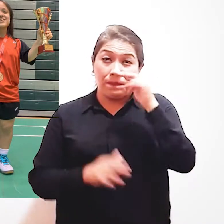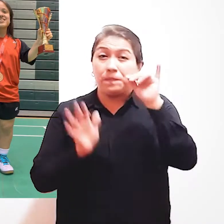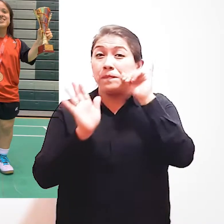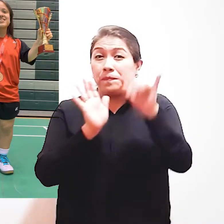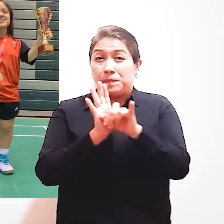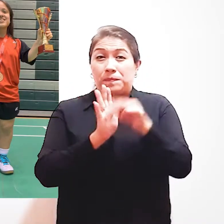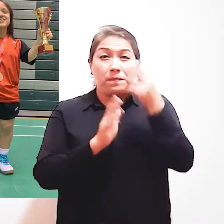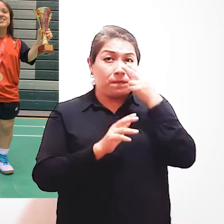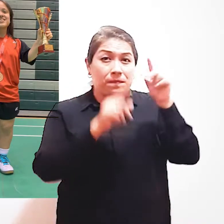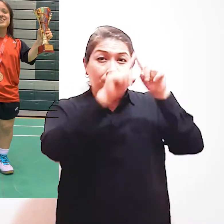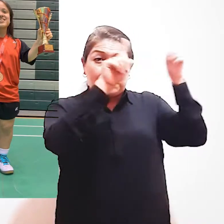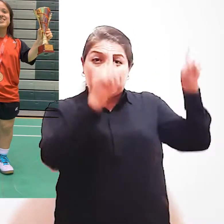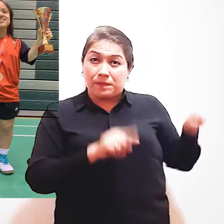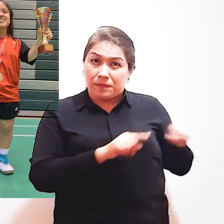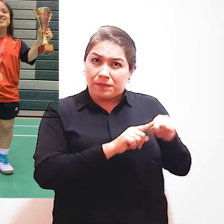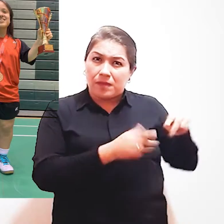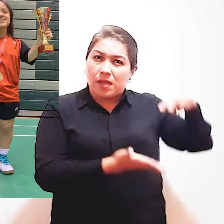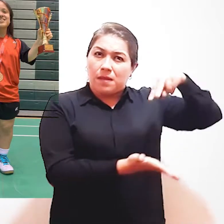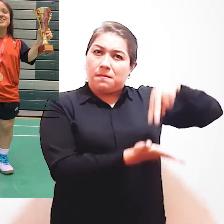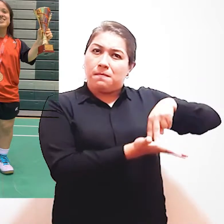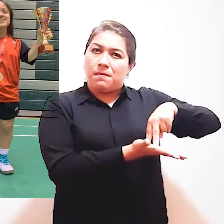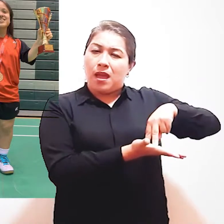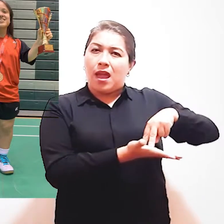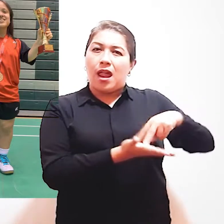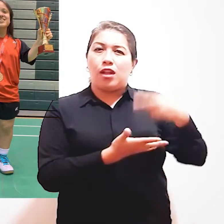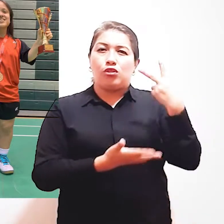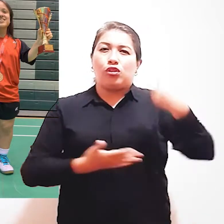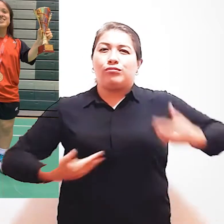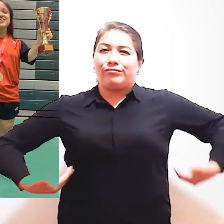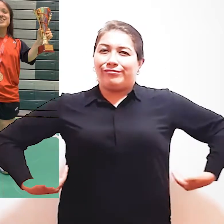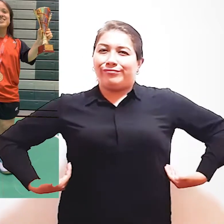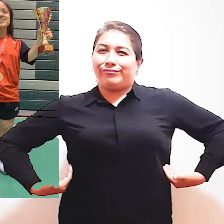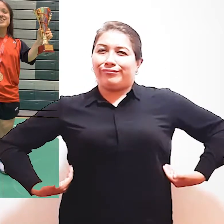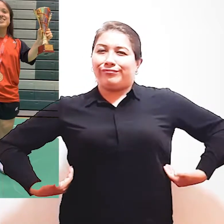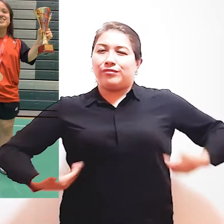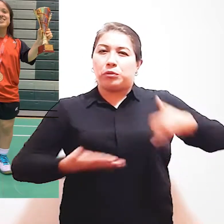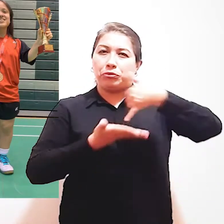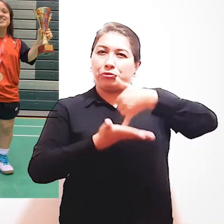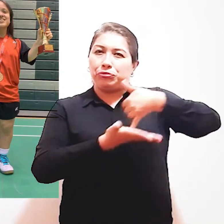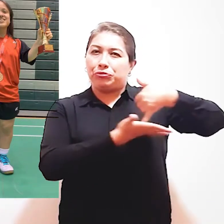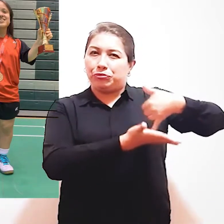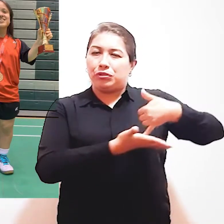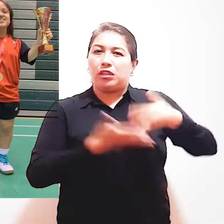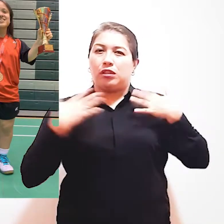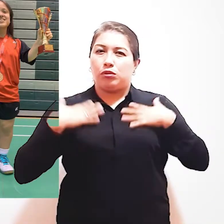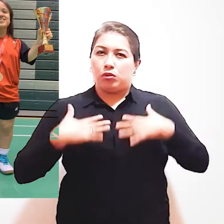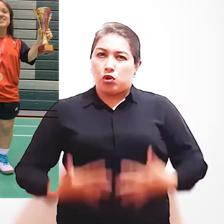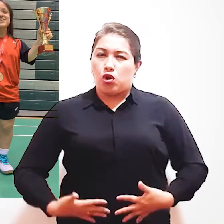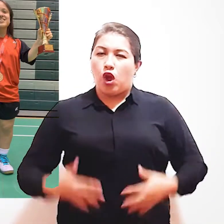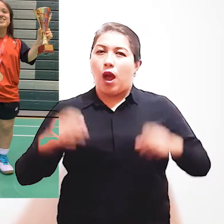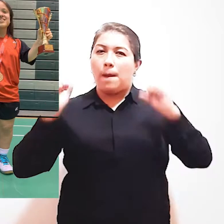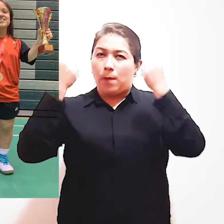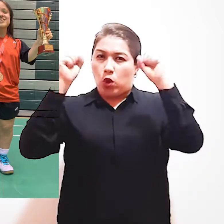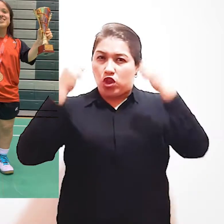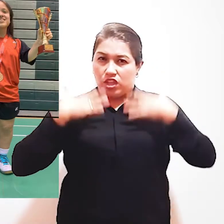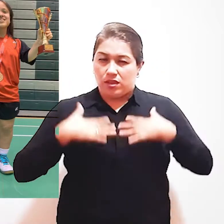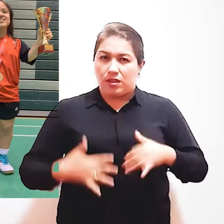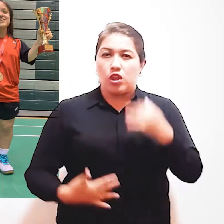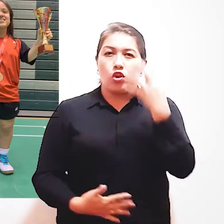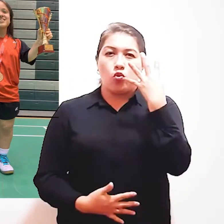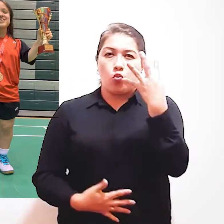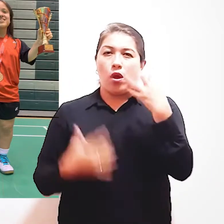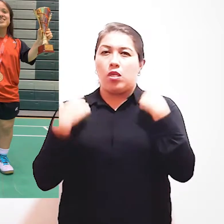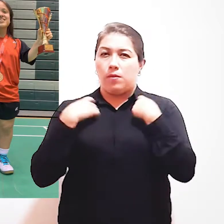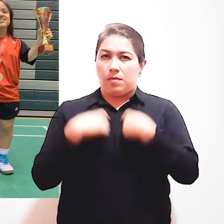En la imagen de la derecha Podemos verla de pie Sosteniendo sus dos trofeos Vistiendo ropa deportiva